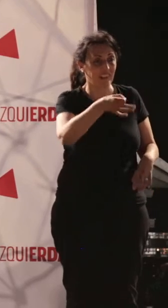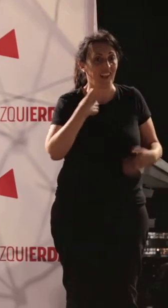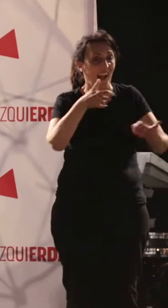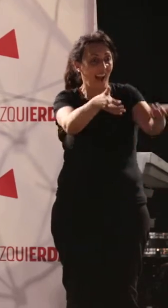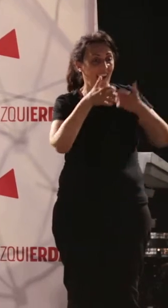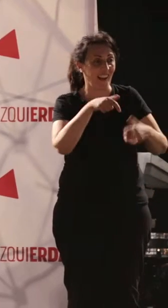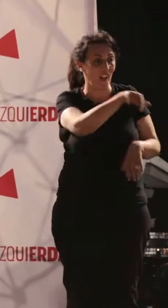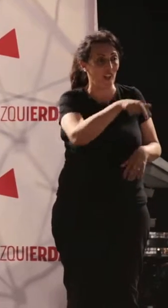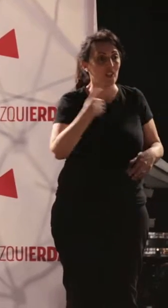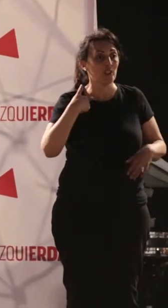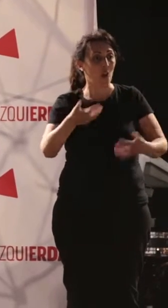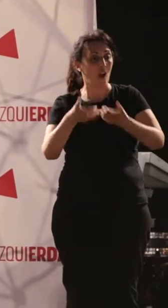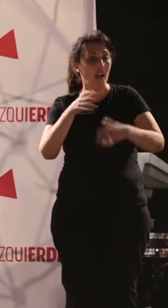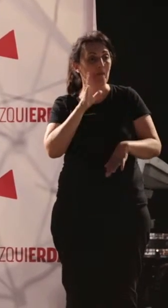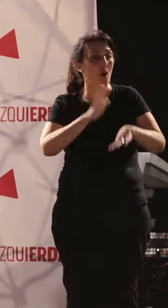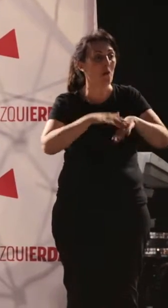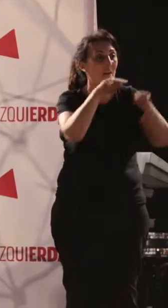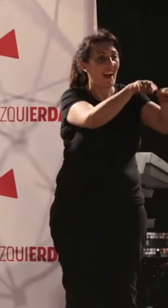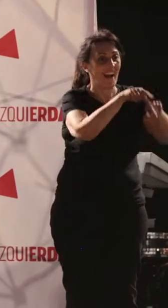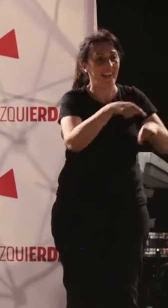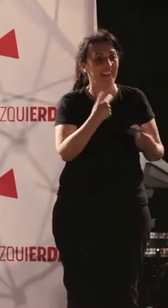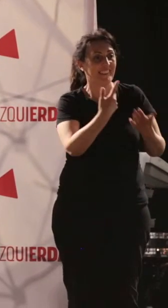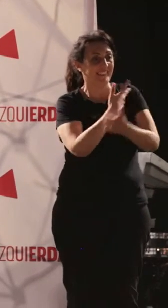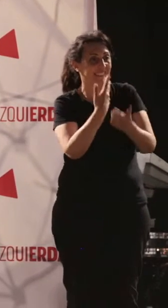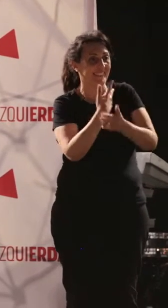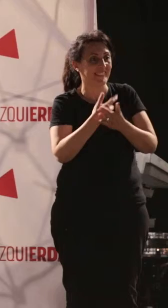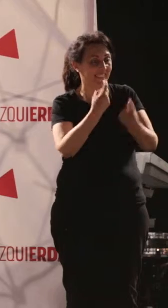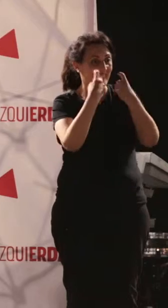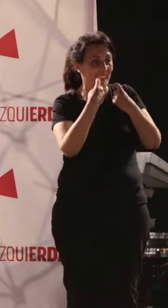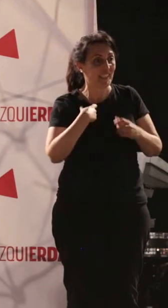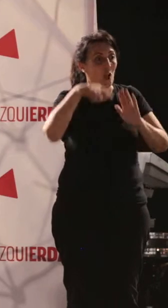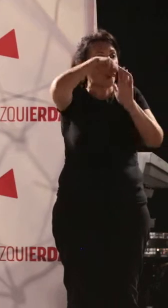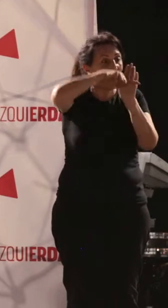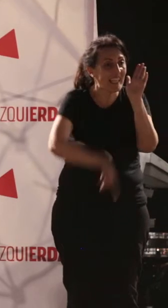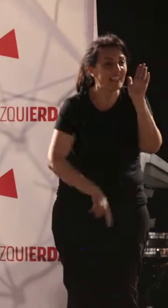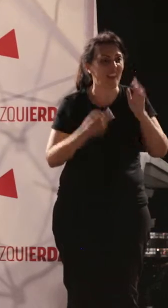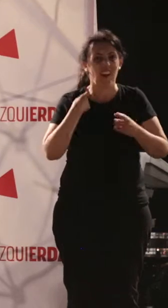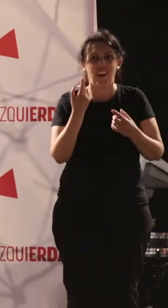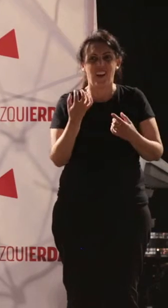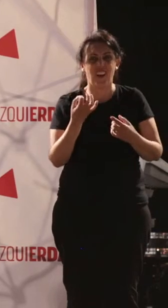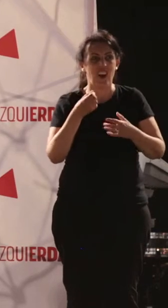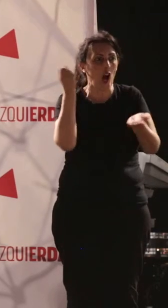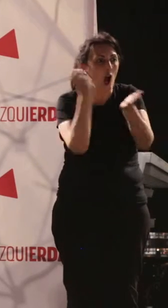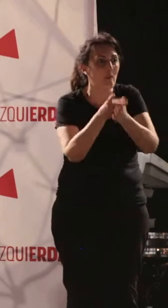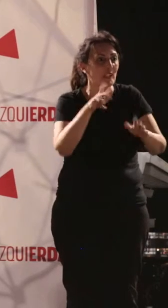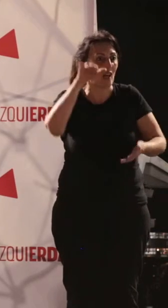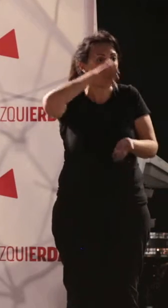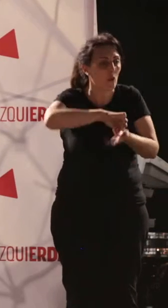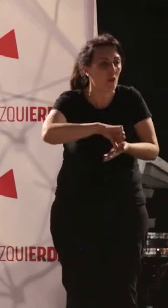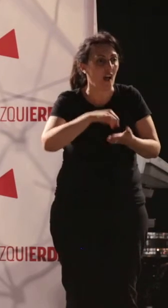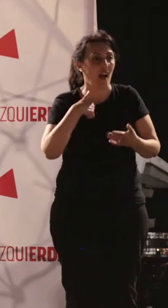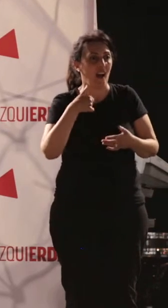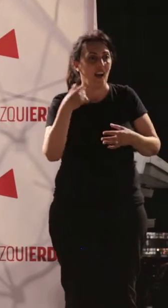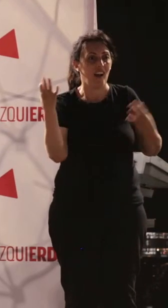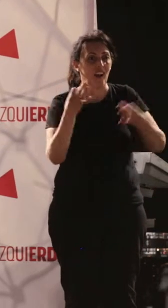ganado, tenía mucha culpa a Jorge. Y cuando me la encuentro también en la lista, me encuentro a gente que apuesta por esta ciudad, que se